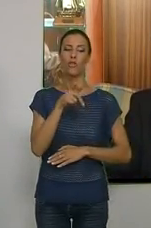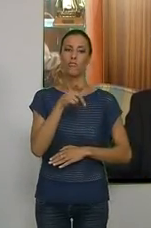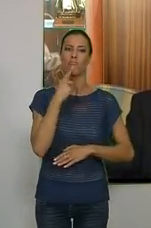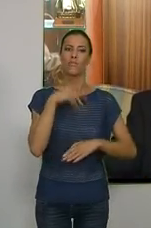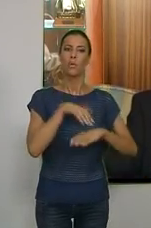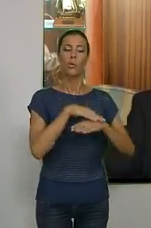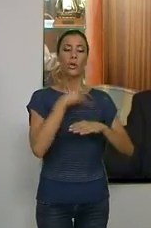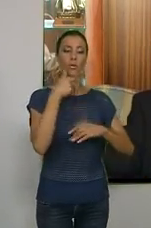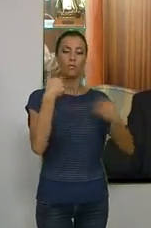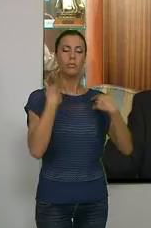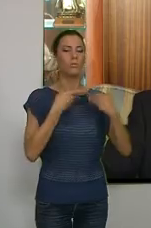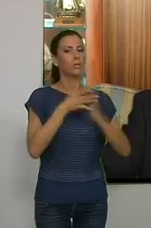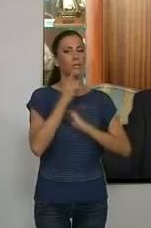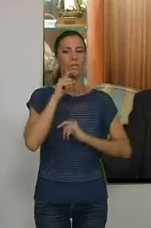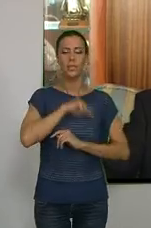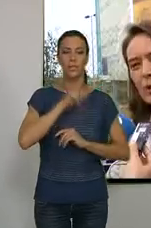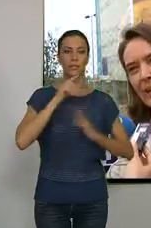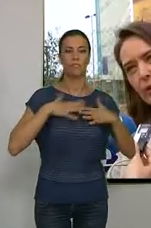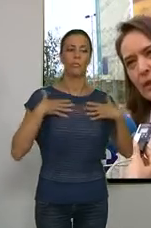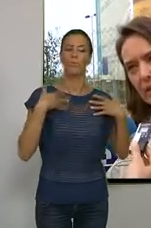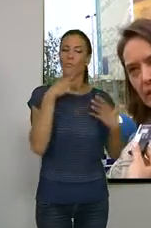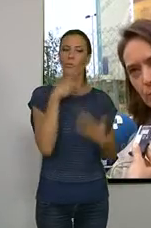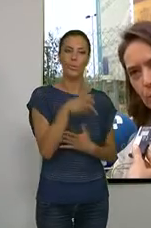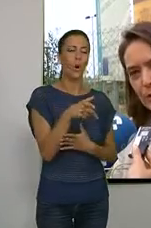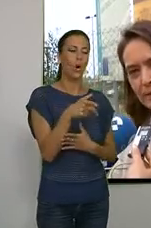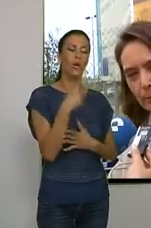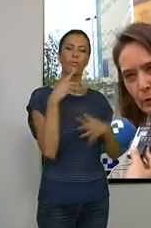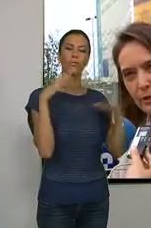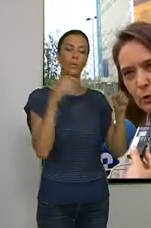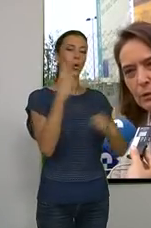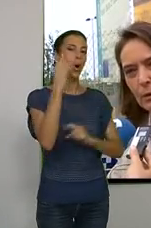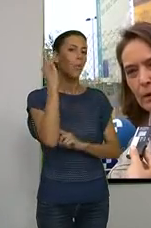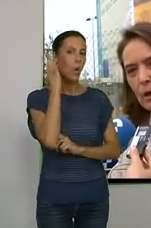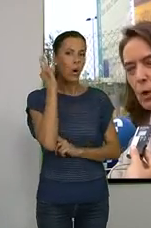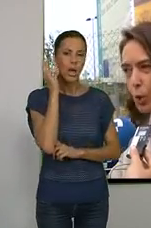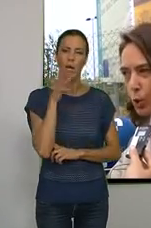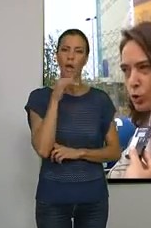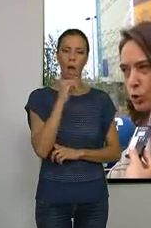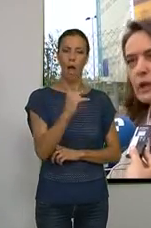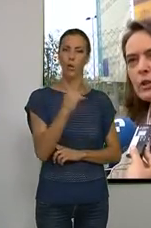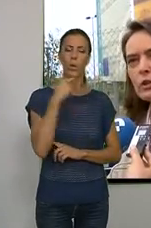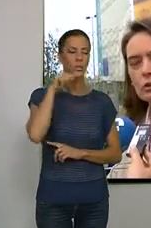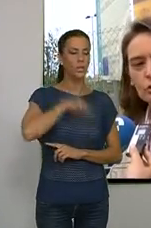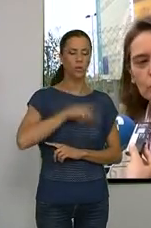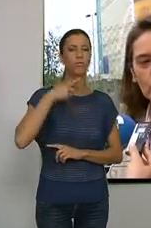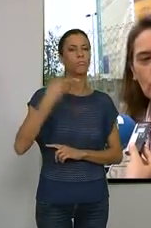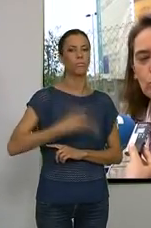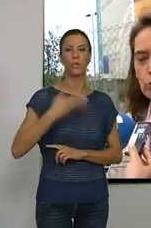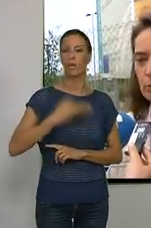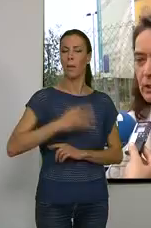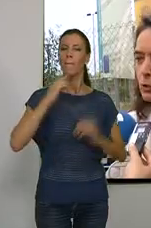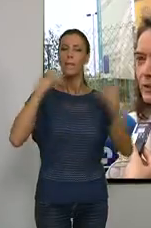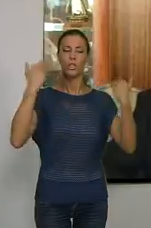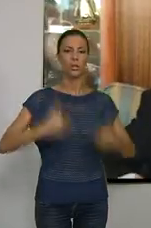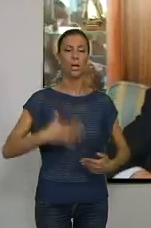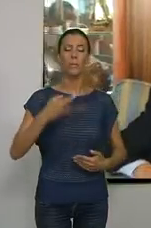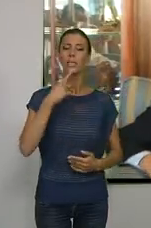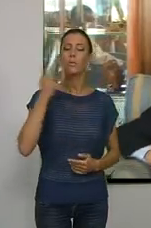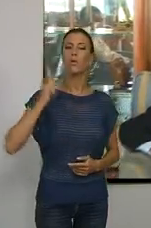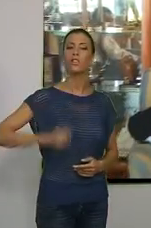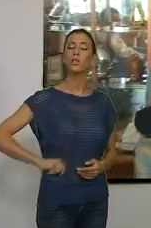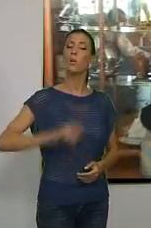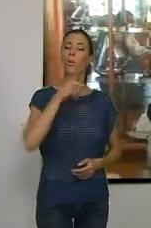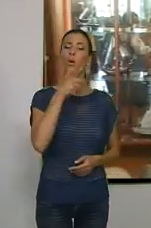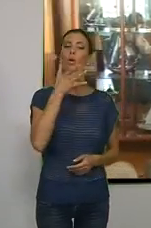enorme satisfacción la investidura de la alcaldesa, una mujer con una gran valía personal y profesional, que es